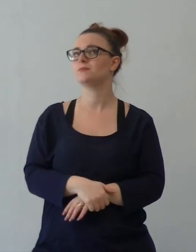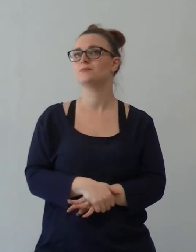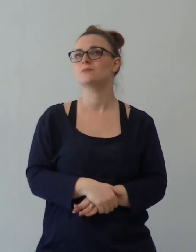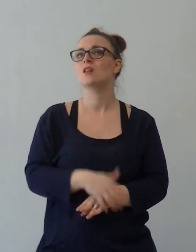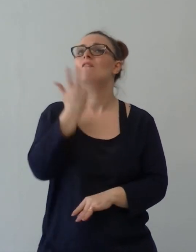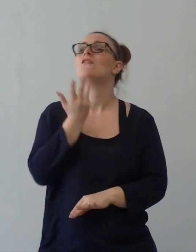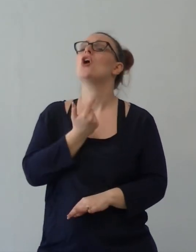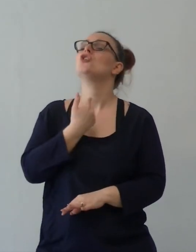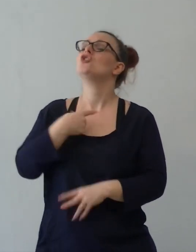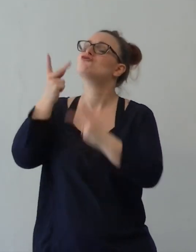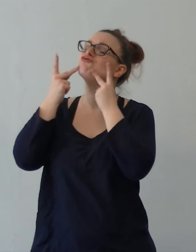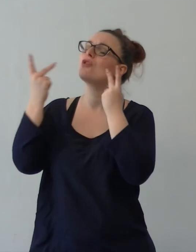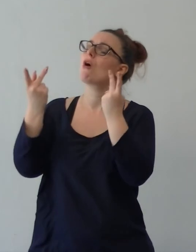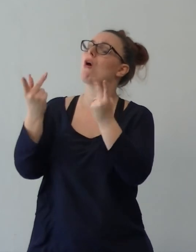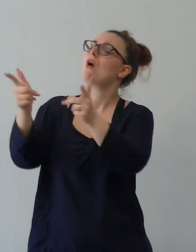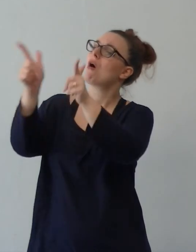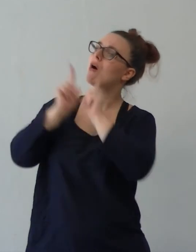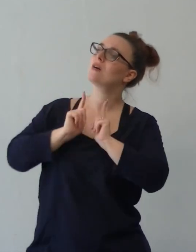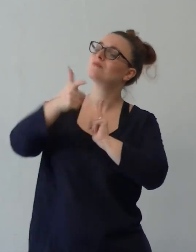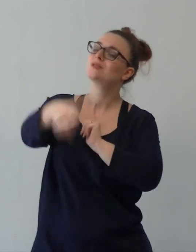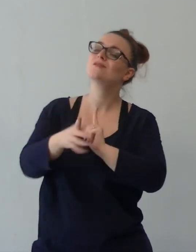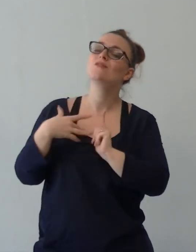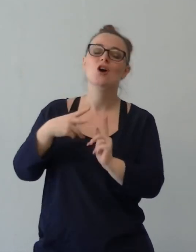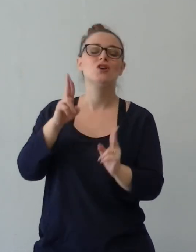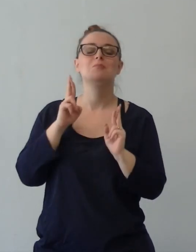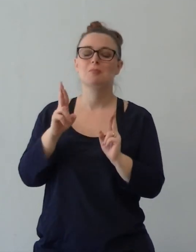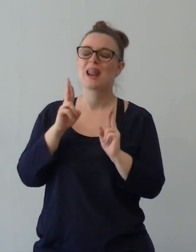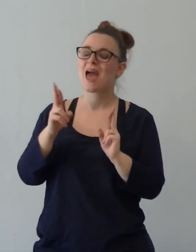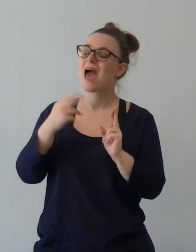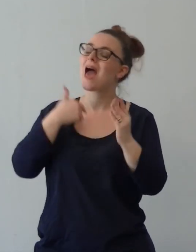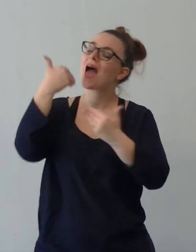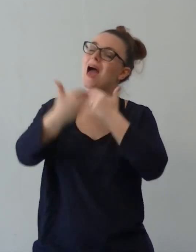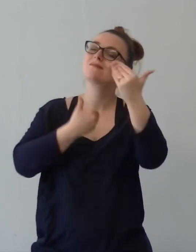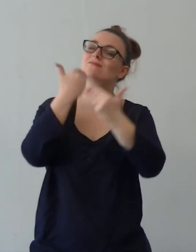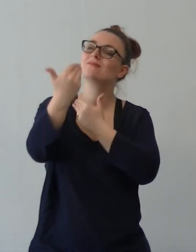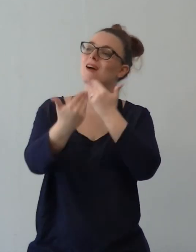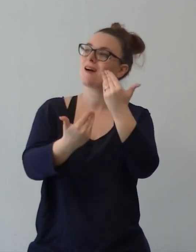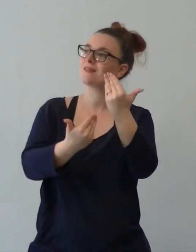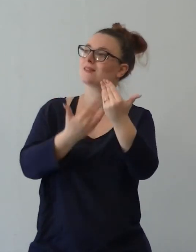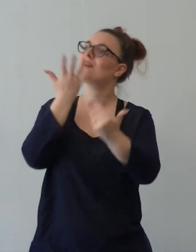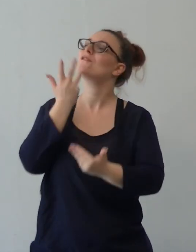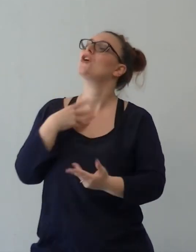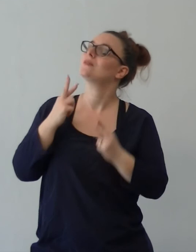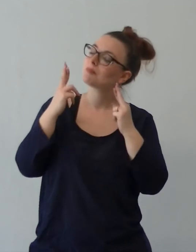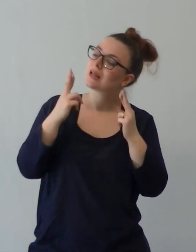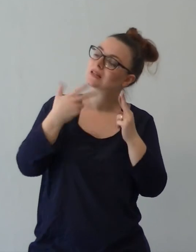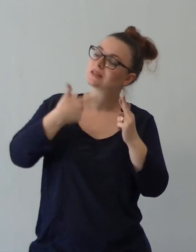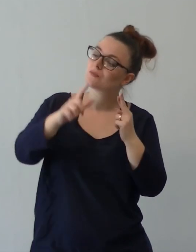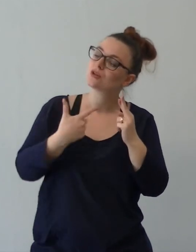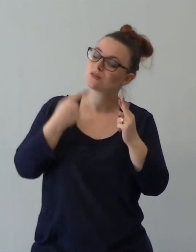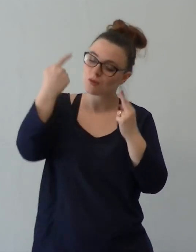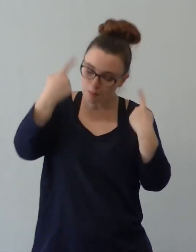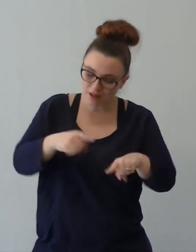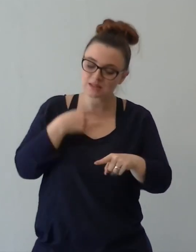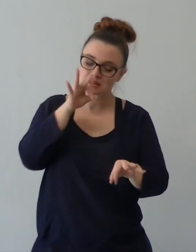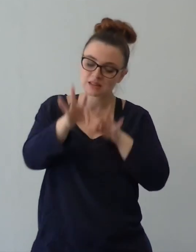Voglio la gioia, perché io voglio sperare, perché c'ho una certezza che tu sei in azione, sei vicino a me